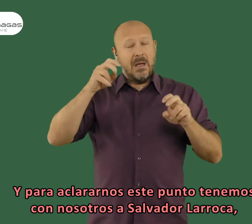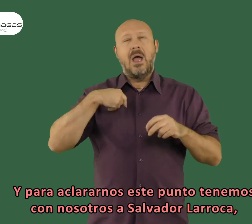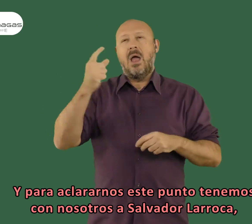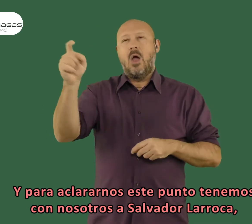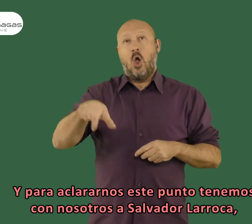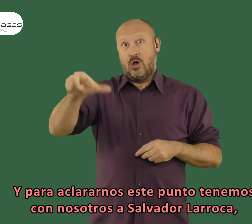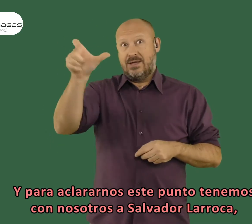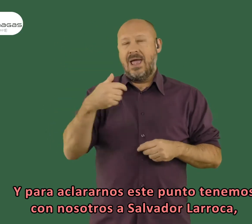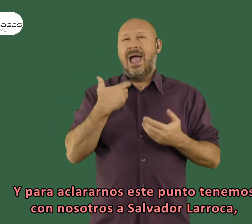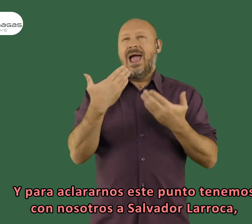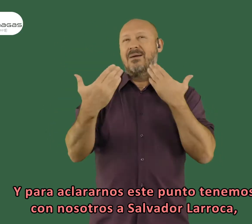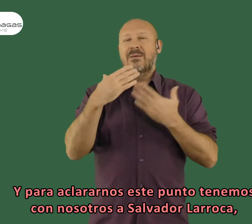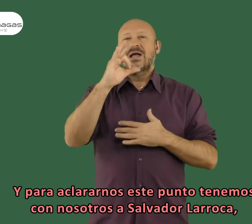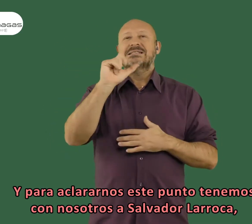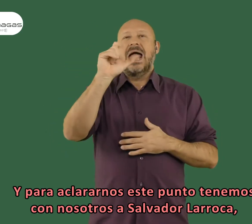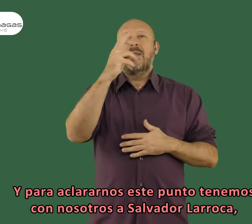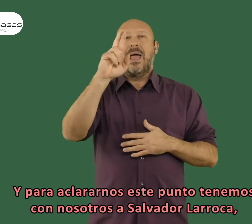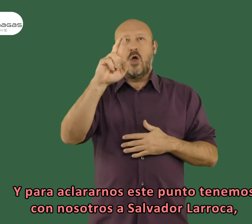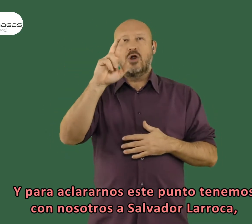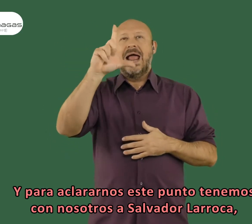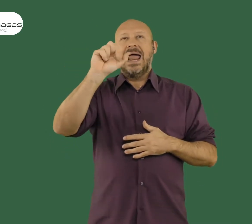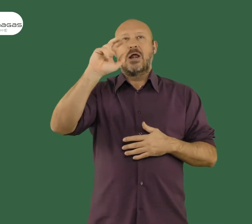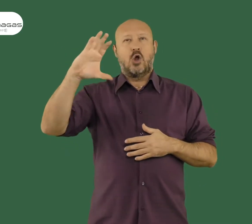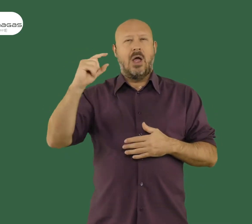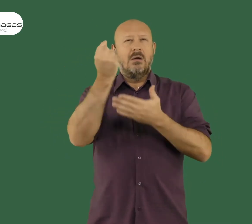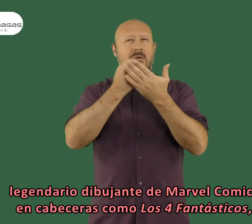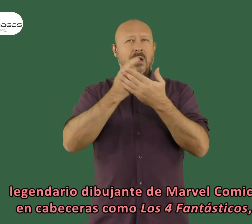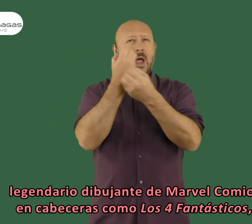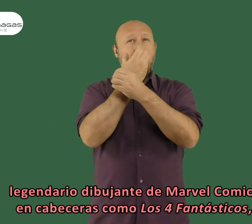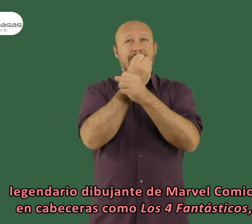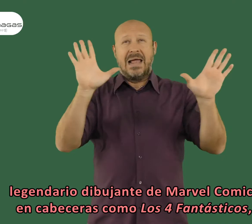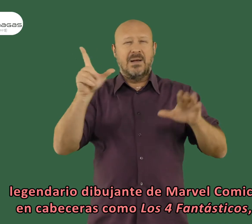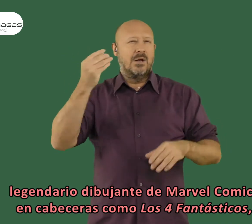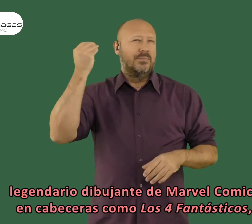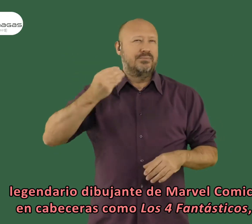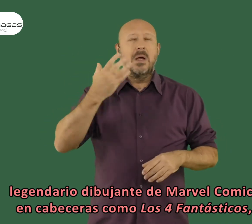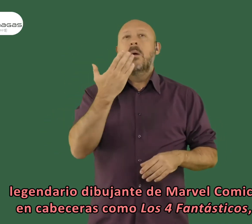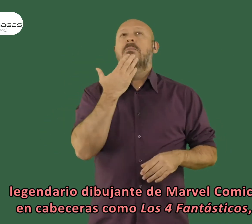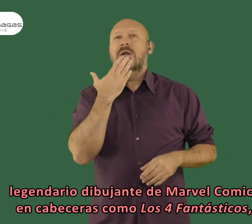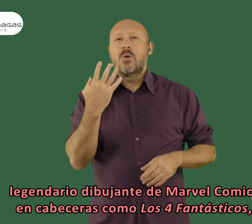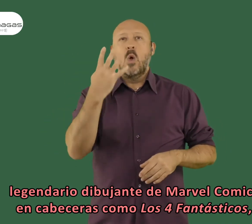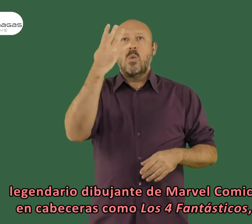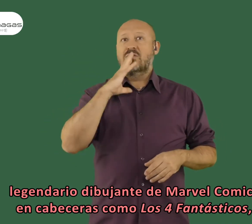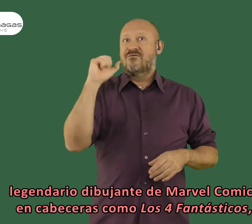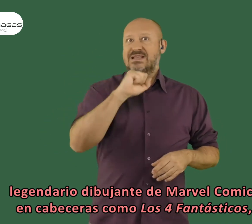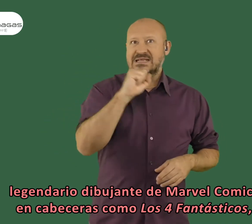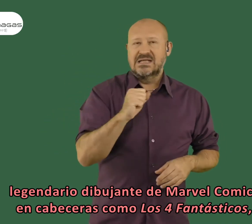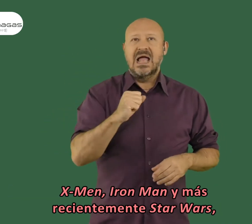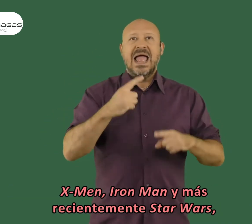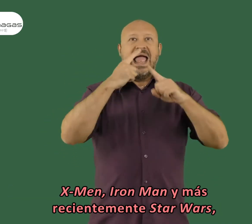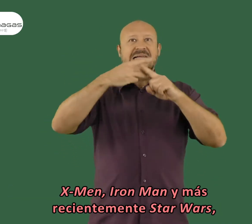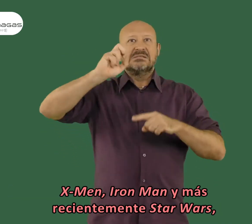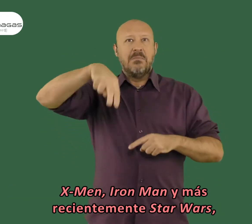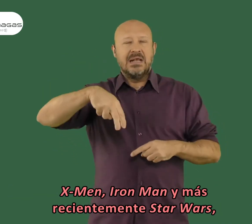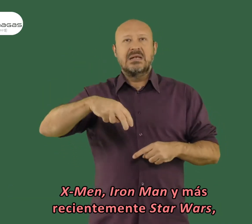Y para aclararnos este punto, tenemos con nosotros a Salvador La Roca, legendario dibujante de Marvel Comics en cabeceras como Los